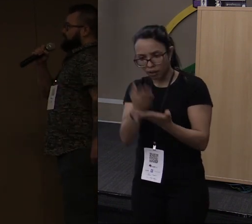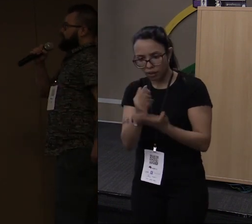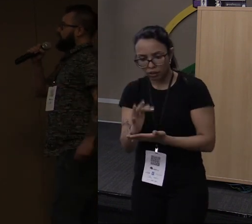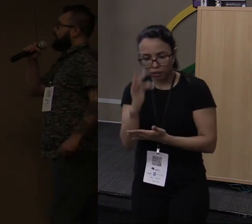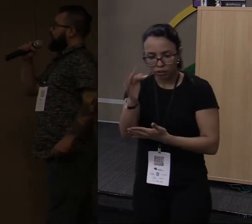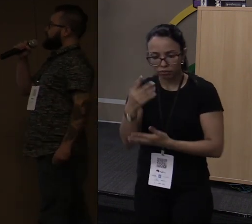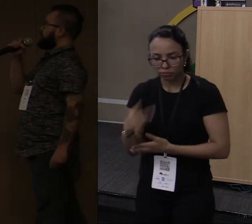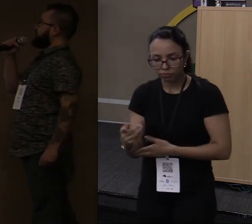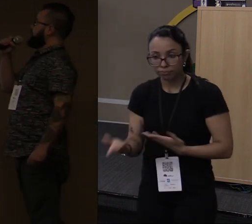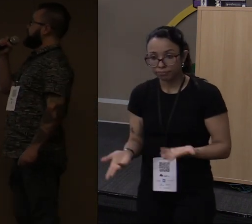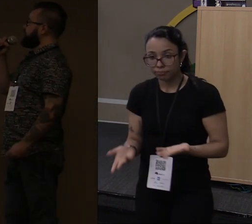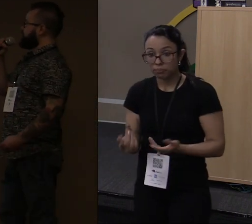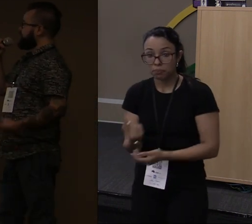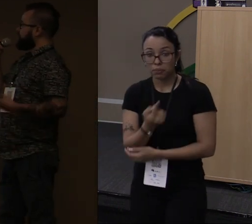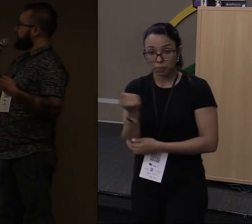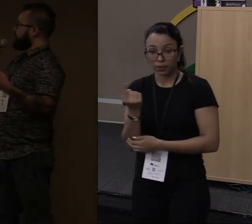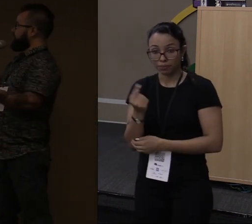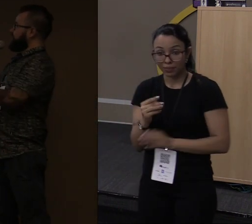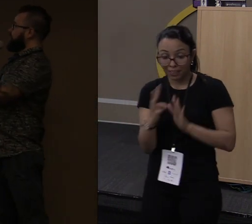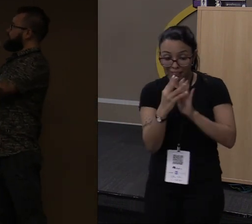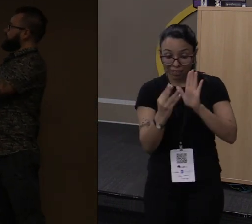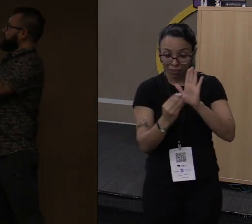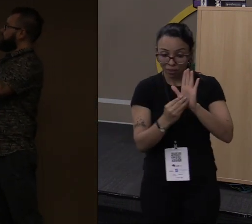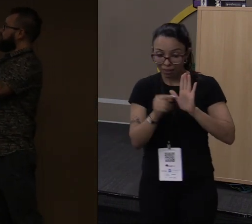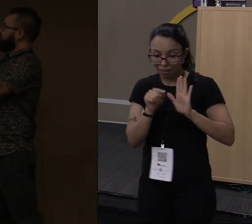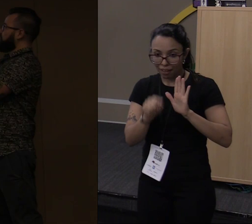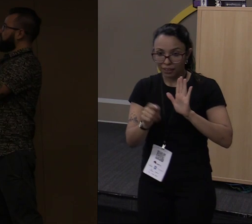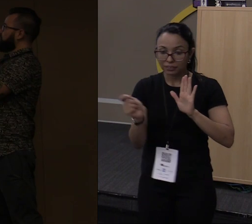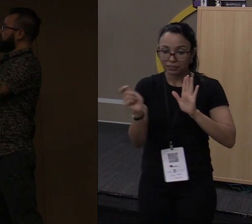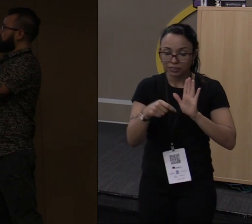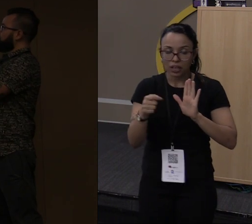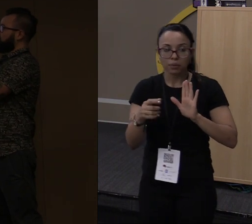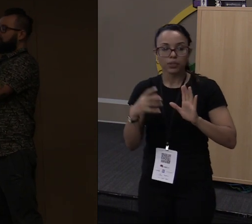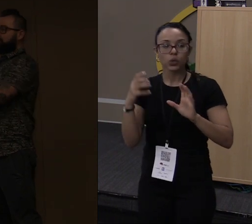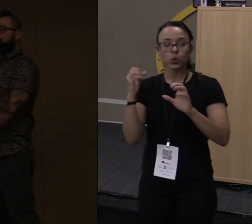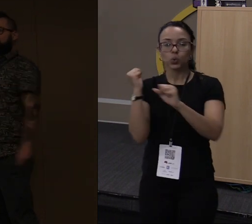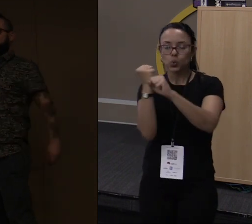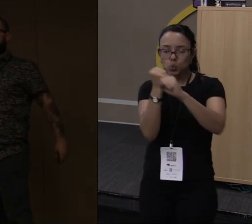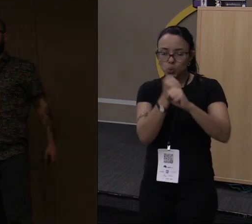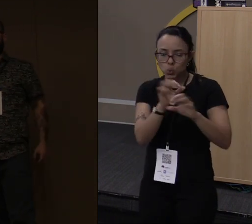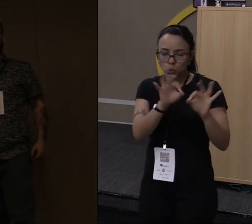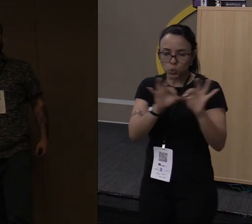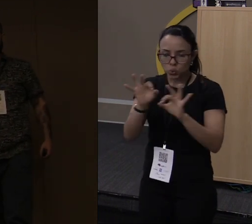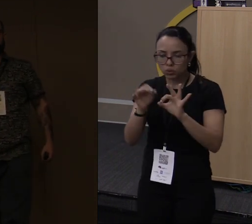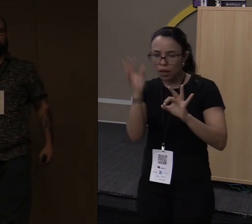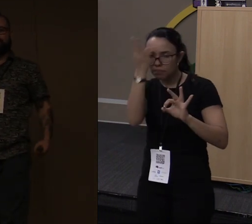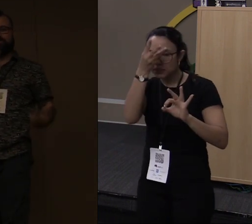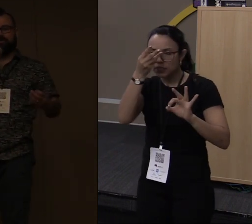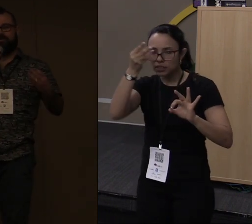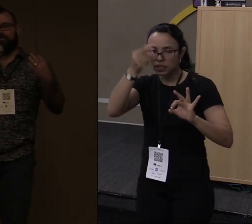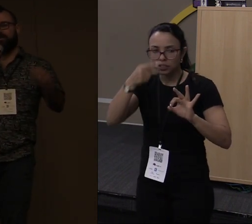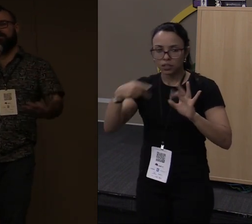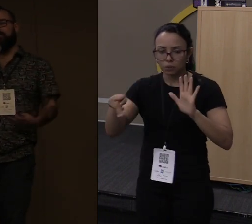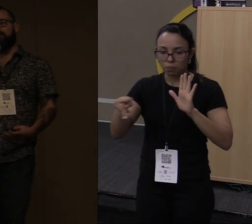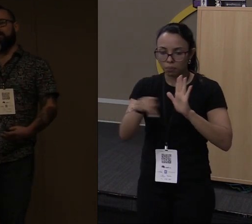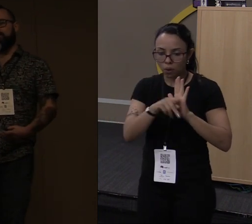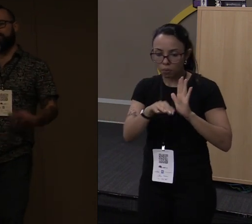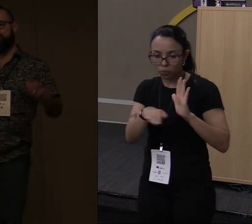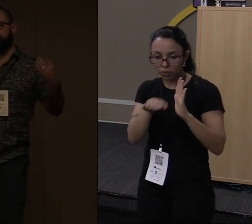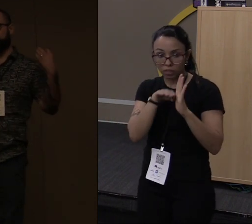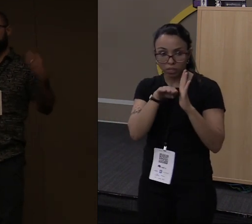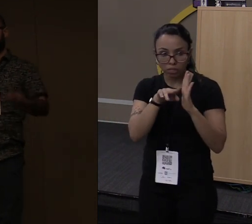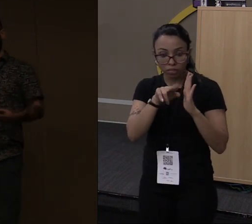Primeiro, Rust é uma linguagem que permite você construir abstrações de alto nível sem abrir mão do baixo nível. O que isso significa?